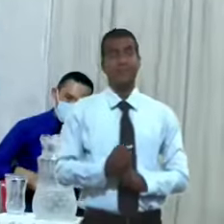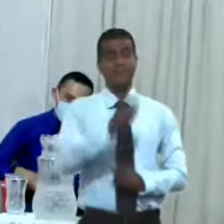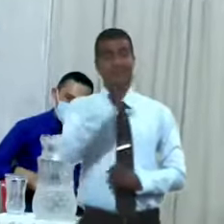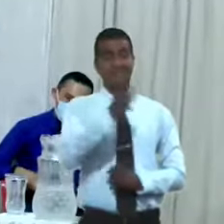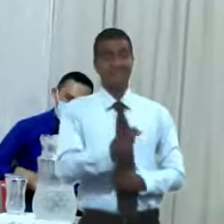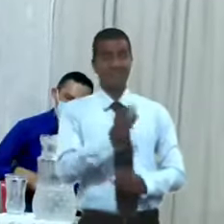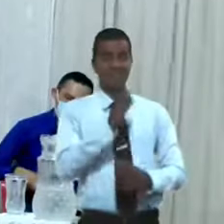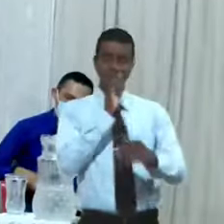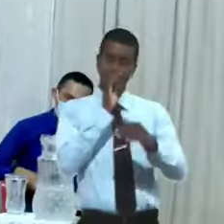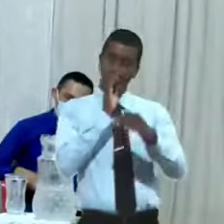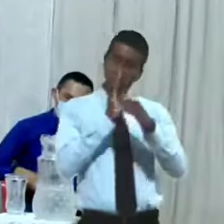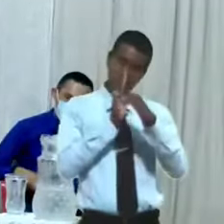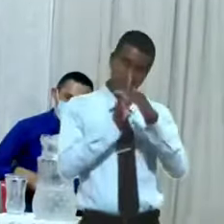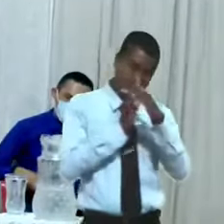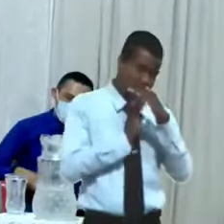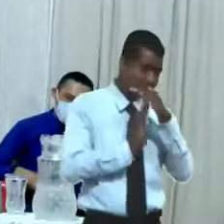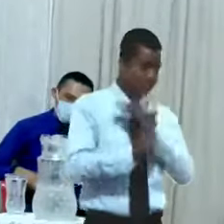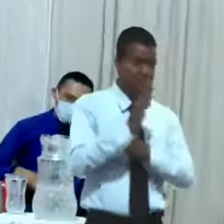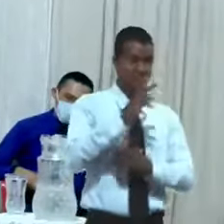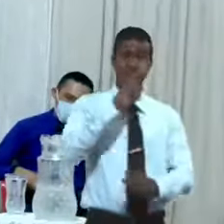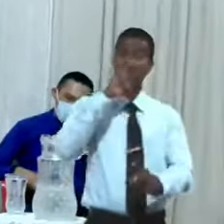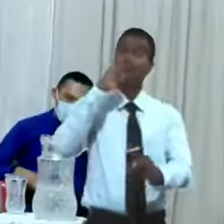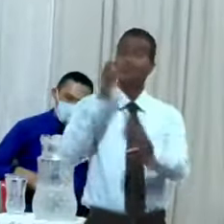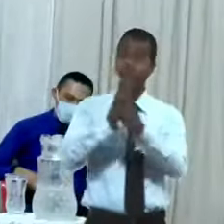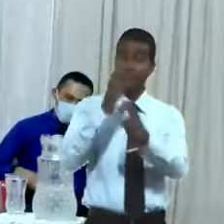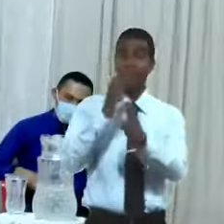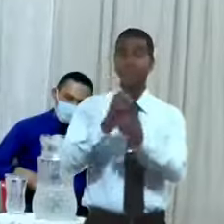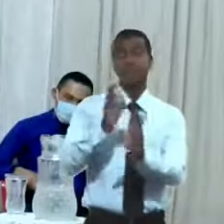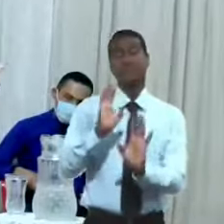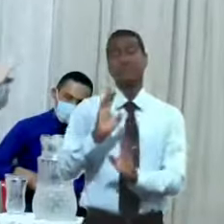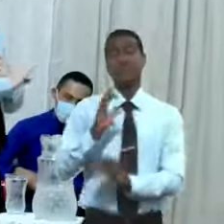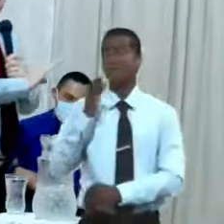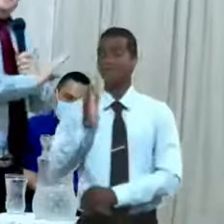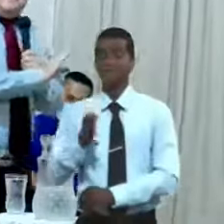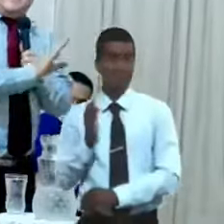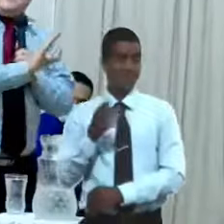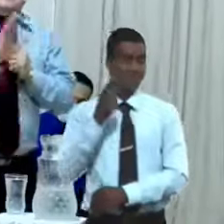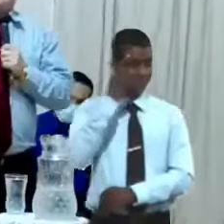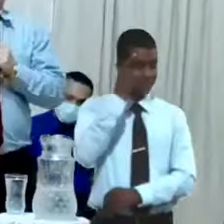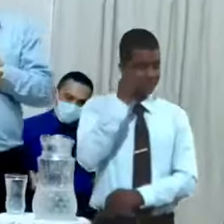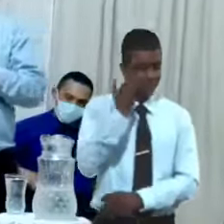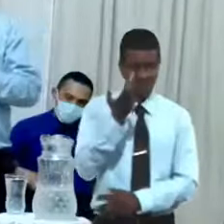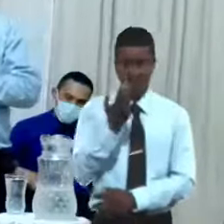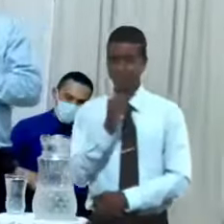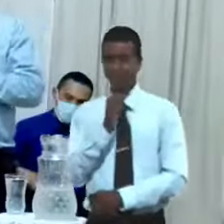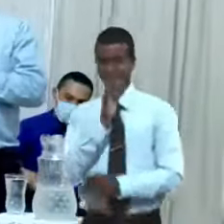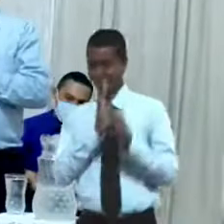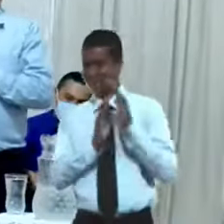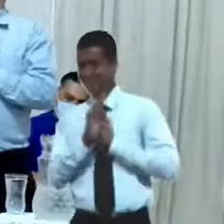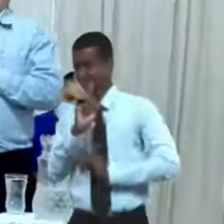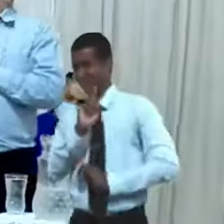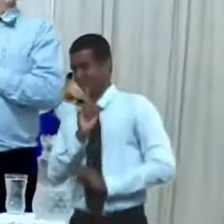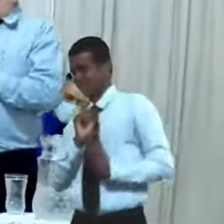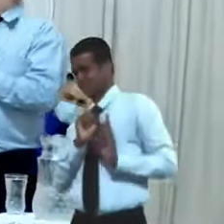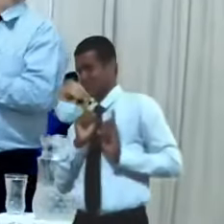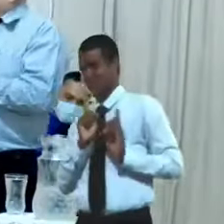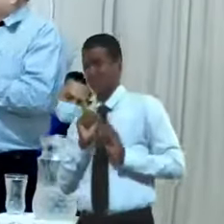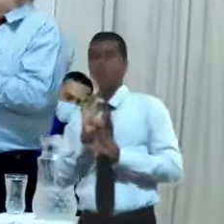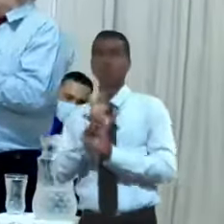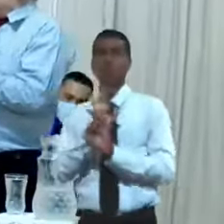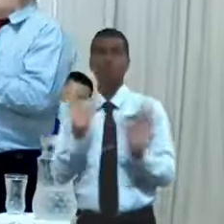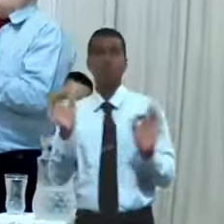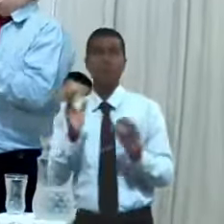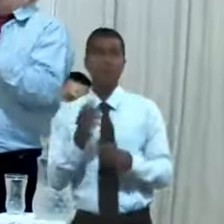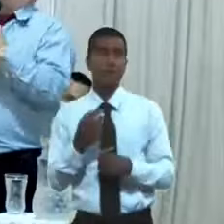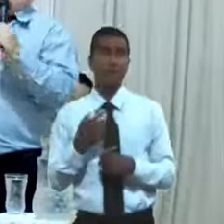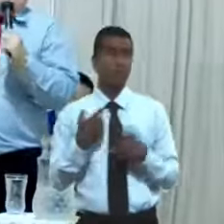que humillarse. siempre tratará de buscar y de sacar la evasiva. Nunca quiere